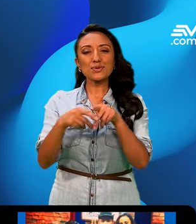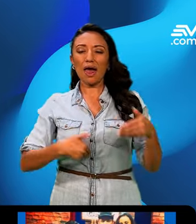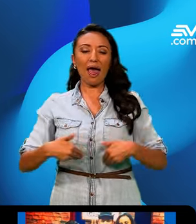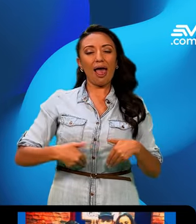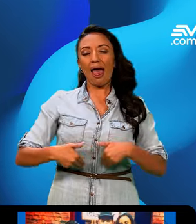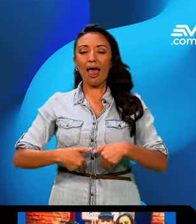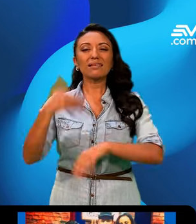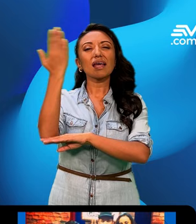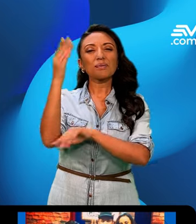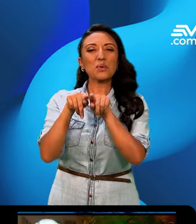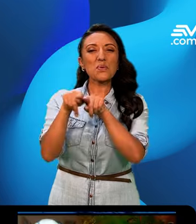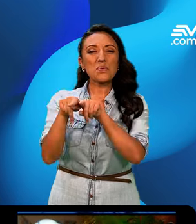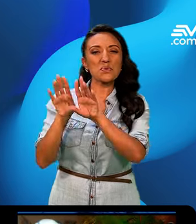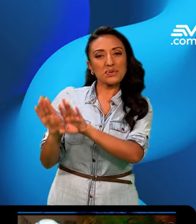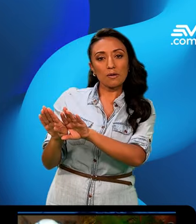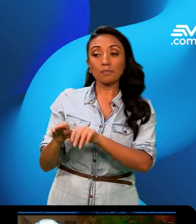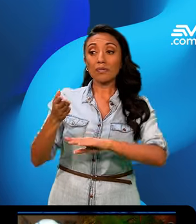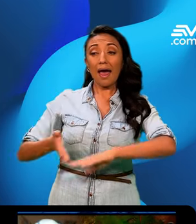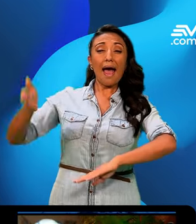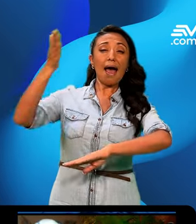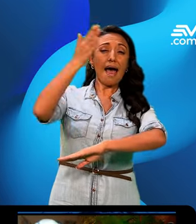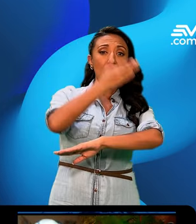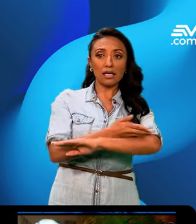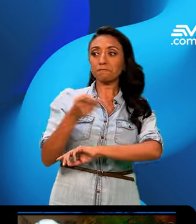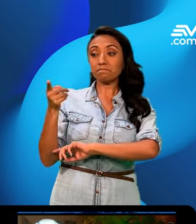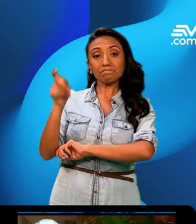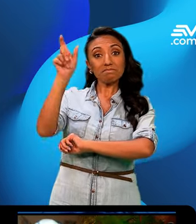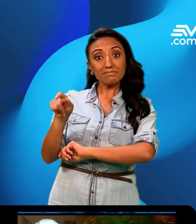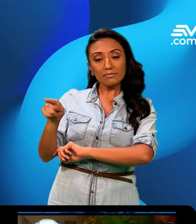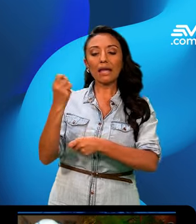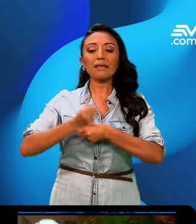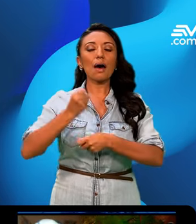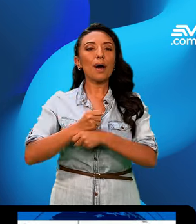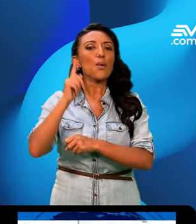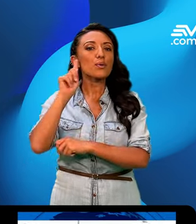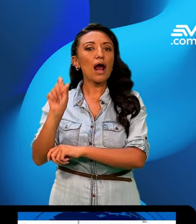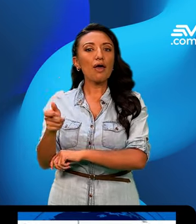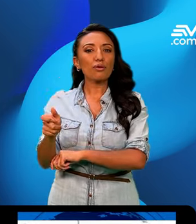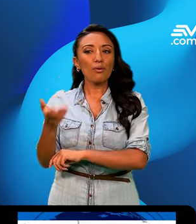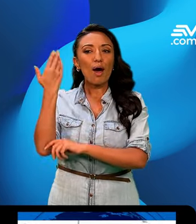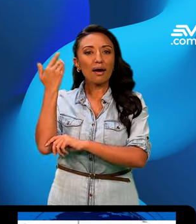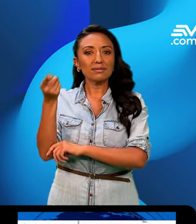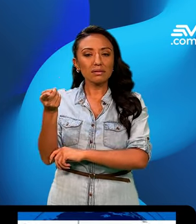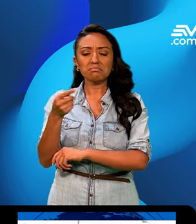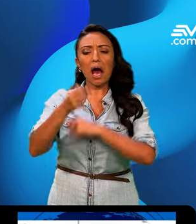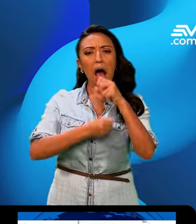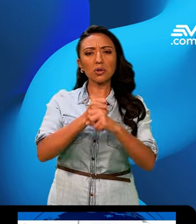canales de televisión. Mucho antes de las redes sociales, Sánchez trabajó en Radio Gaviota a inicios del año 2000. Cuando tenía tan solo